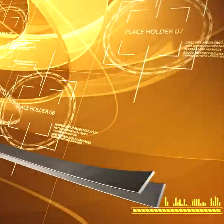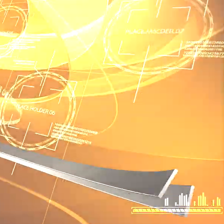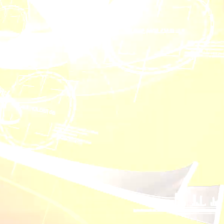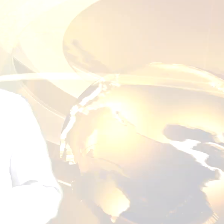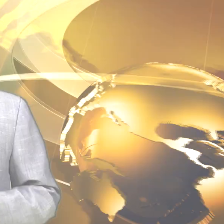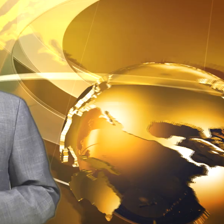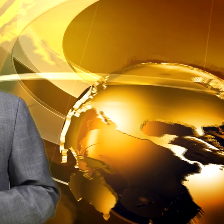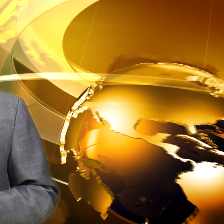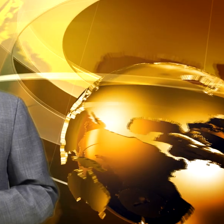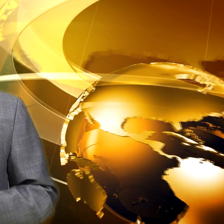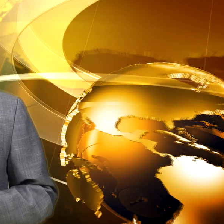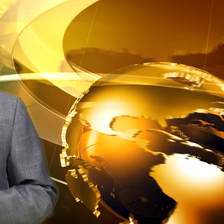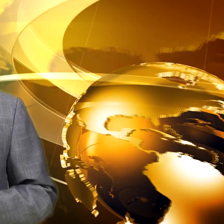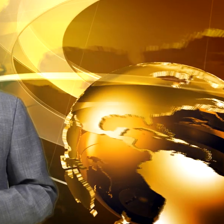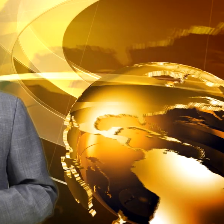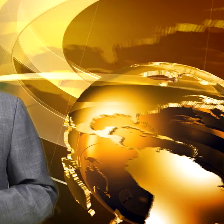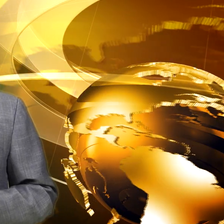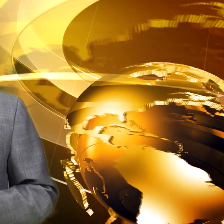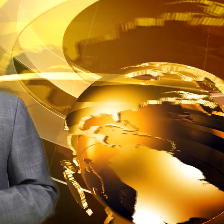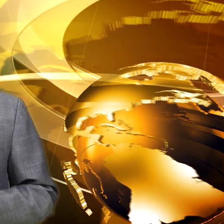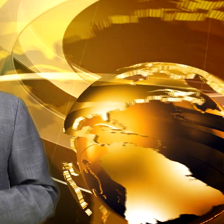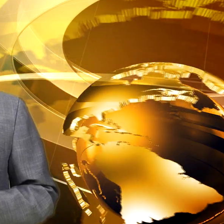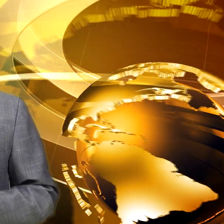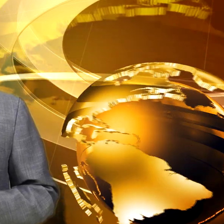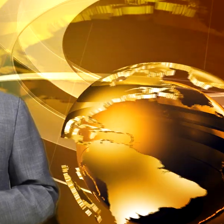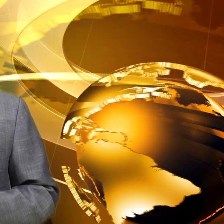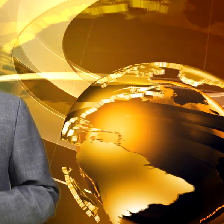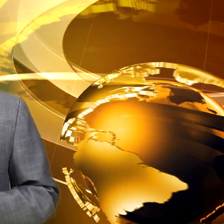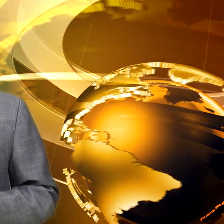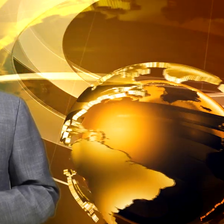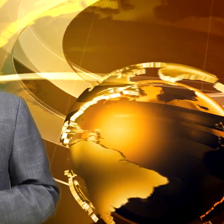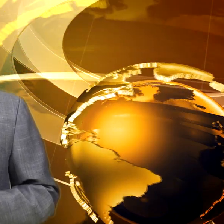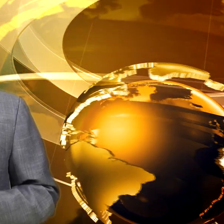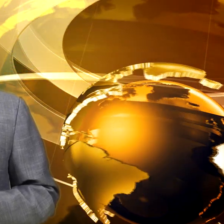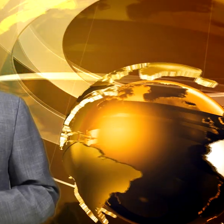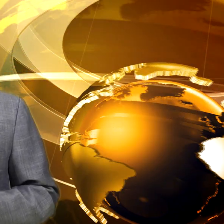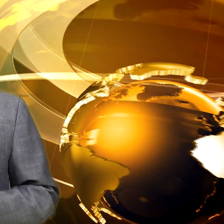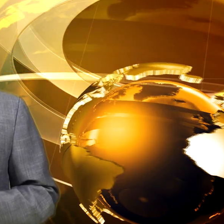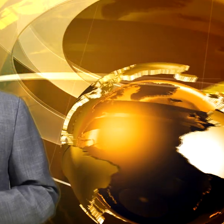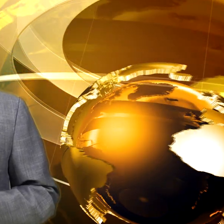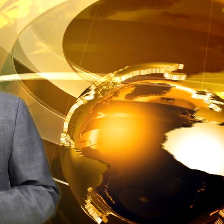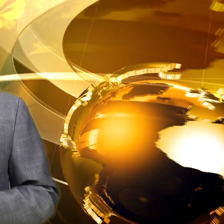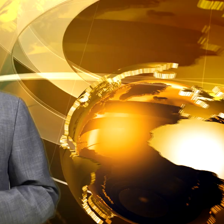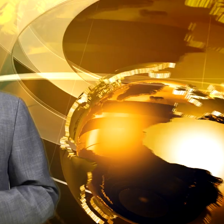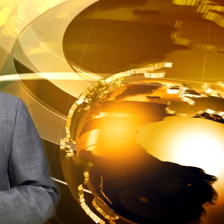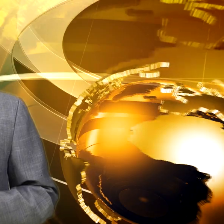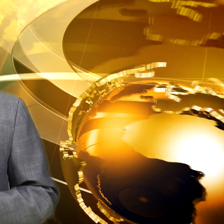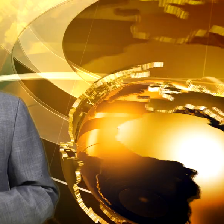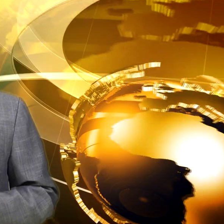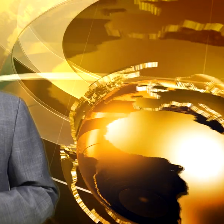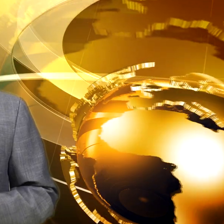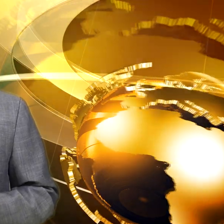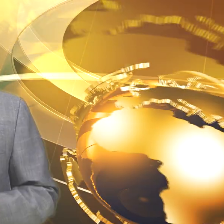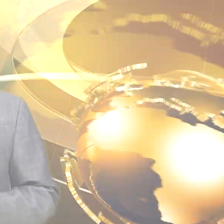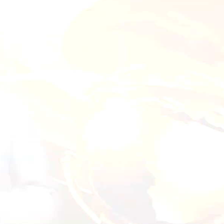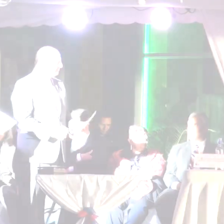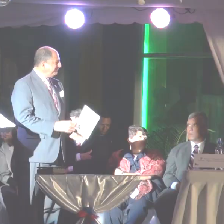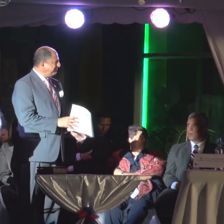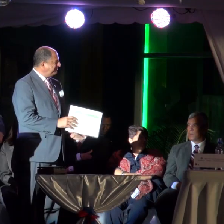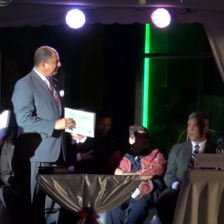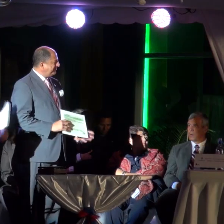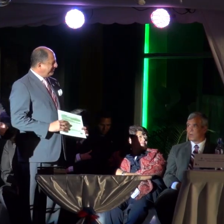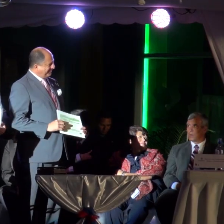Y el Consejo de Gobierno llegó cargado de buenas noticias para nuestra región, porque durante el evento protocolario se hizo público la